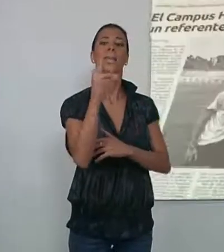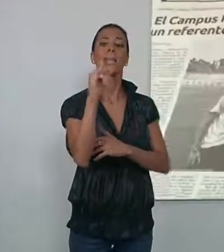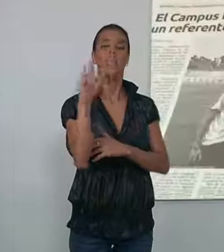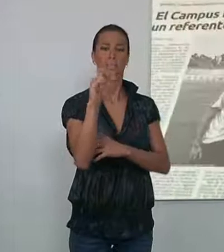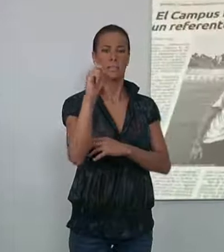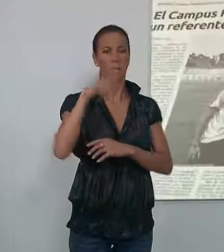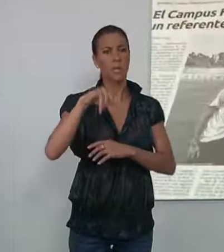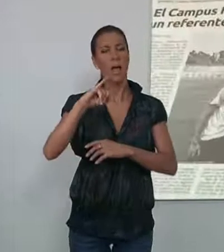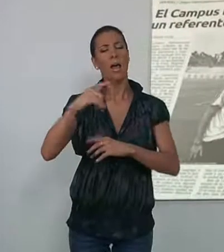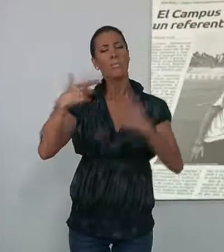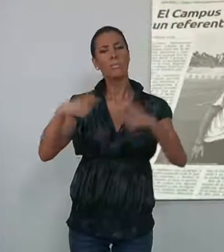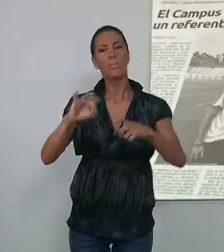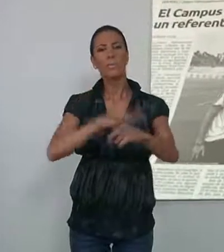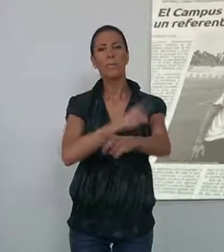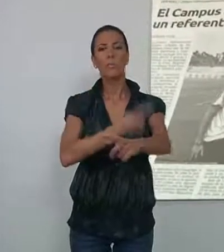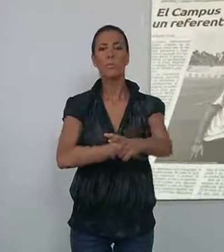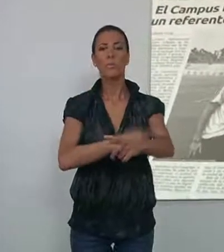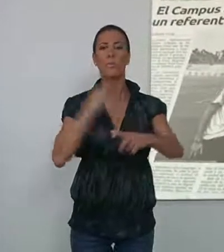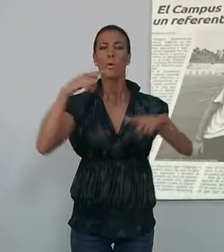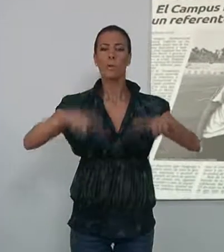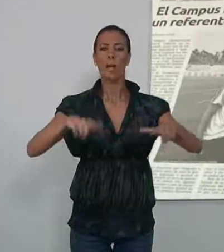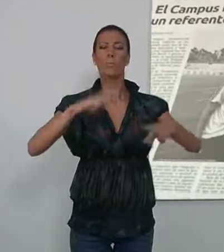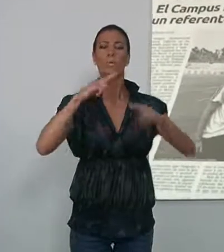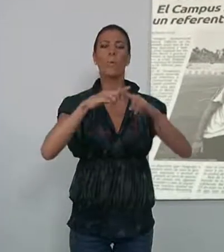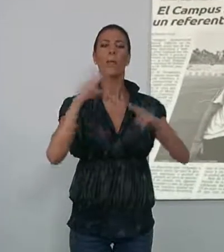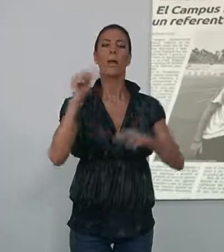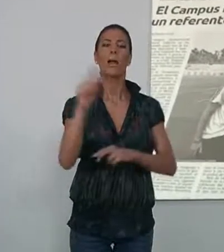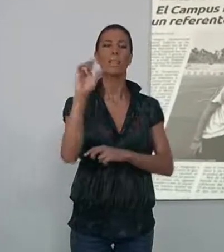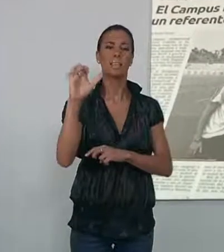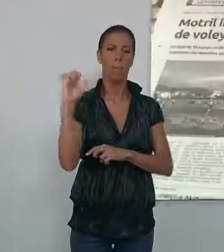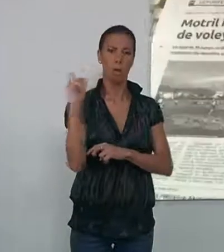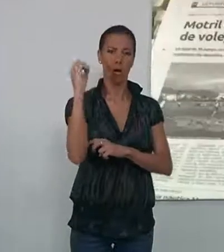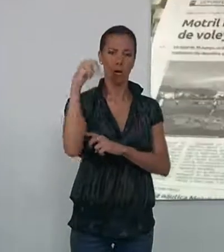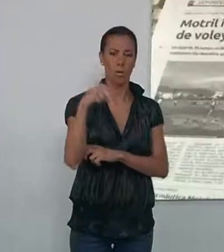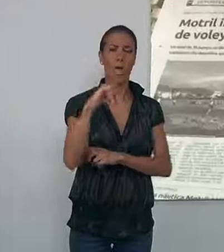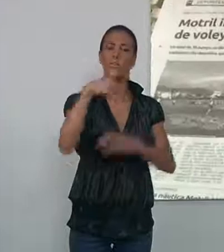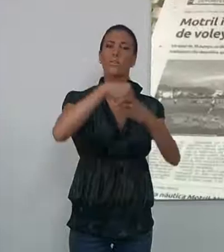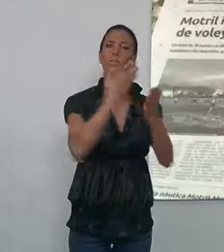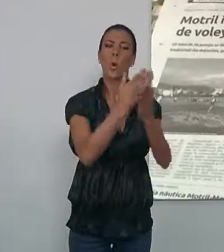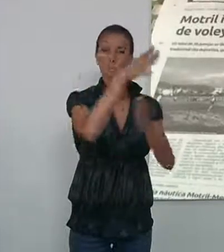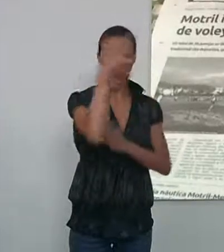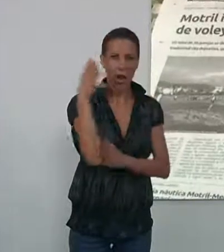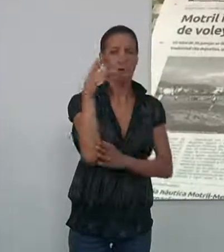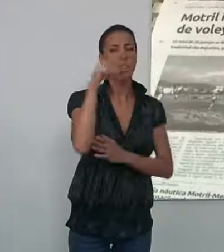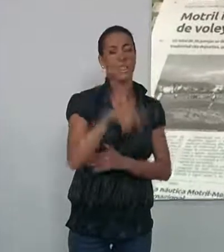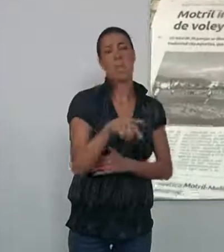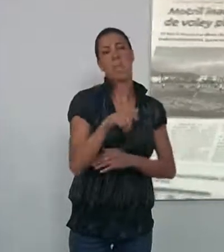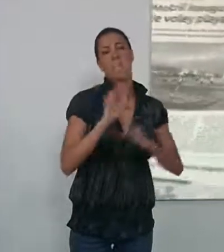se realiza un balance del campus de los hermanos Callejón, la escuela de verano y las actividades propias de esta época